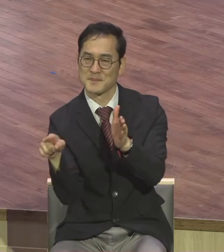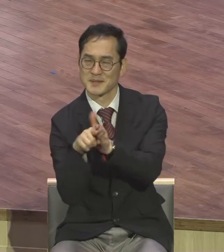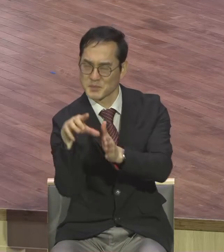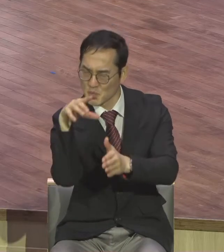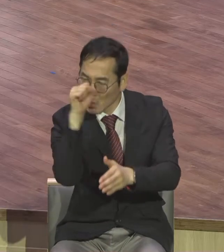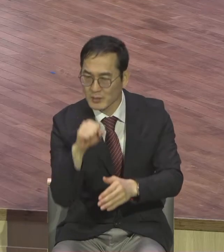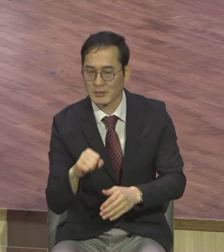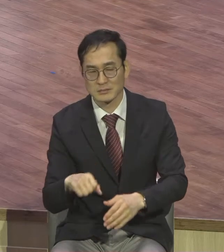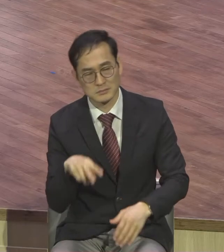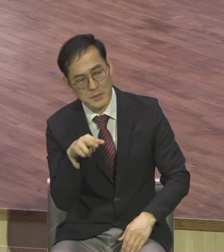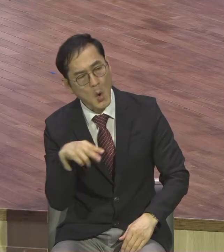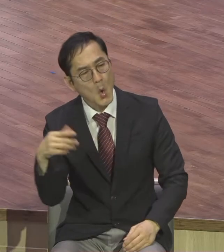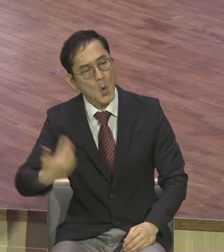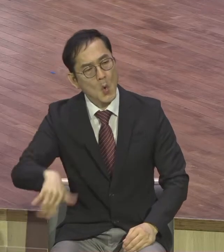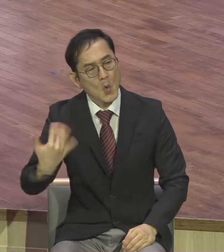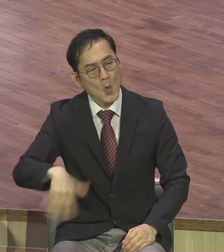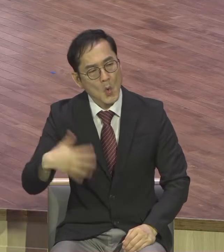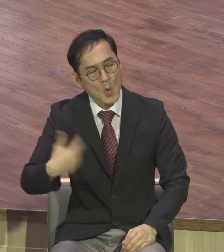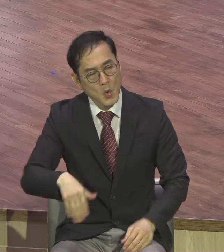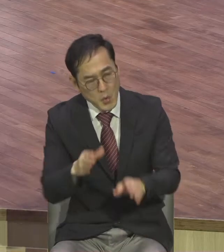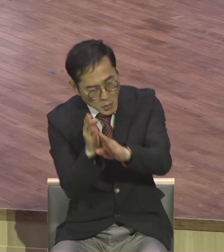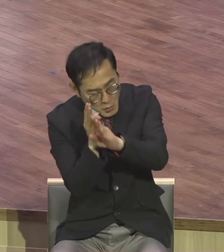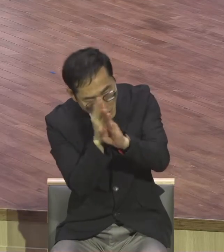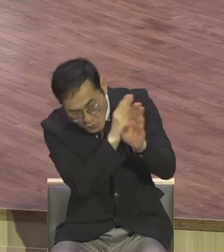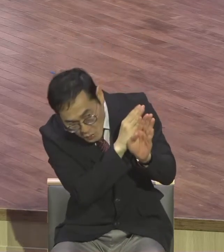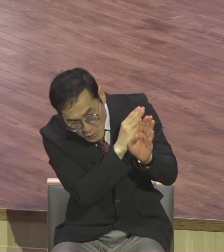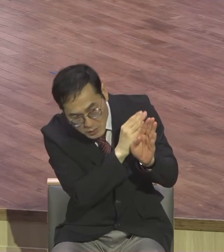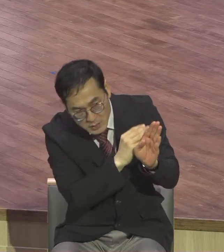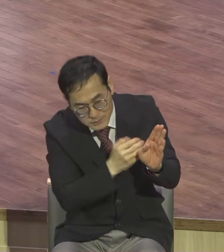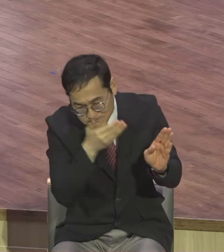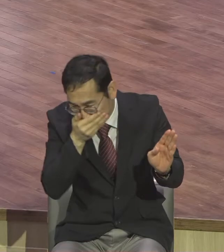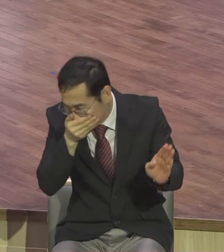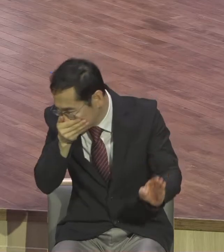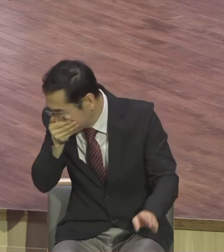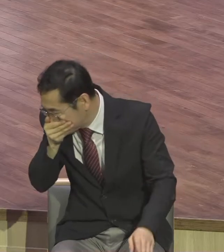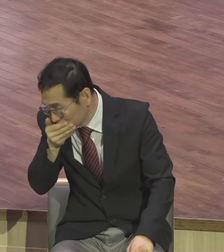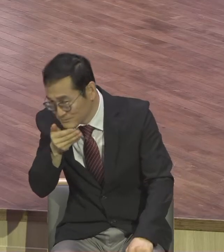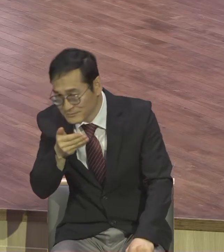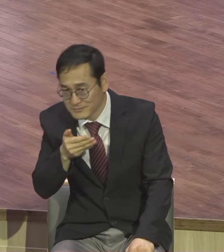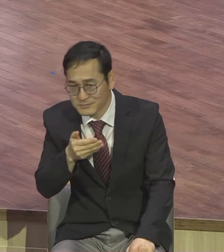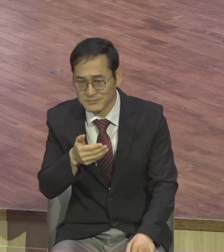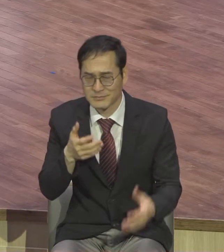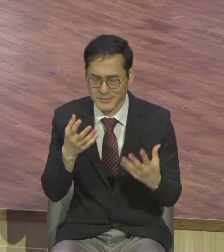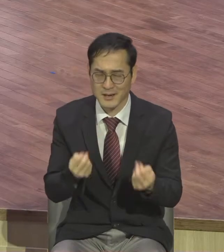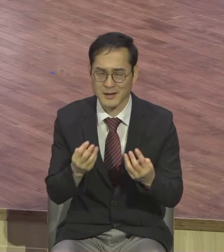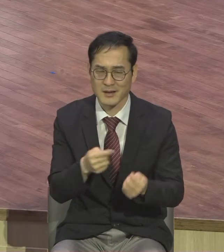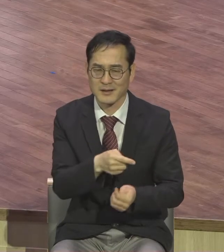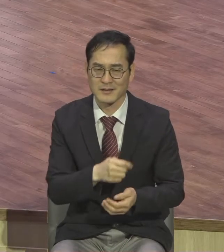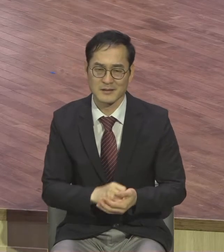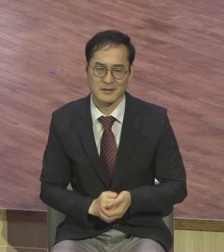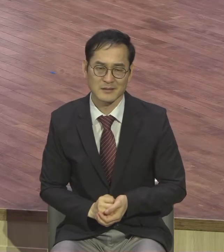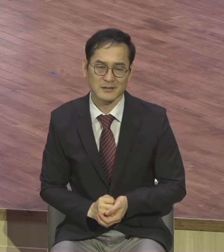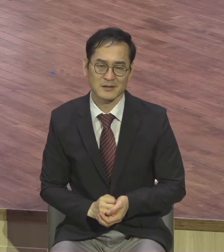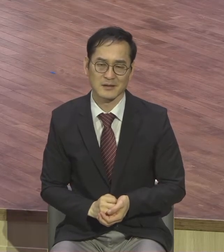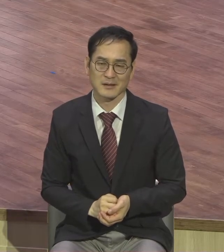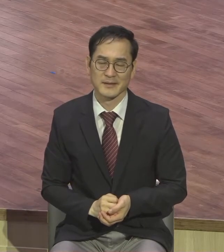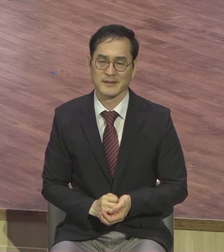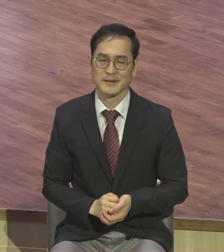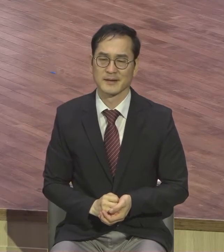전혀 실제적으로 보면 아무것도 없어요. 보금의 이 새 시대가 열렸지만